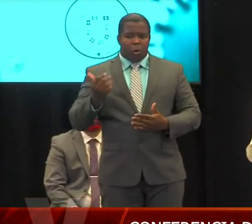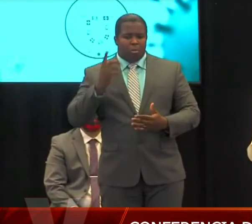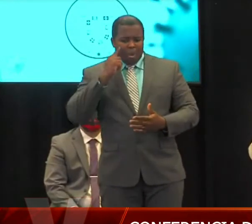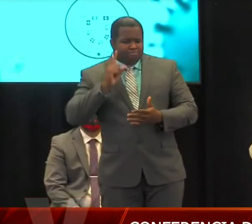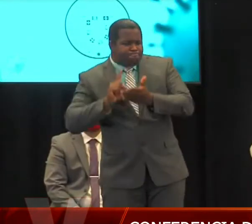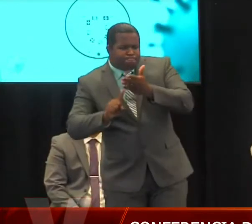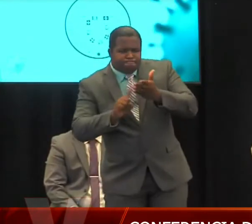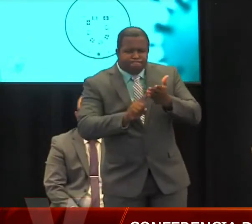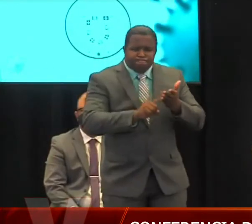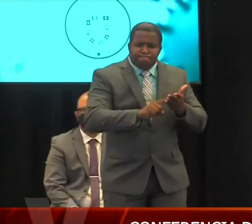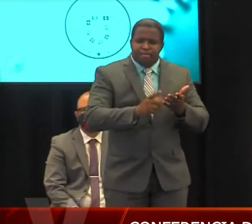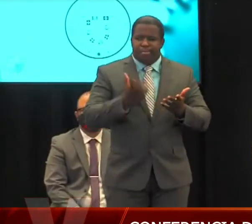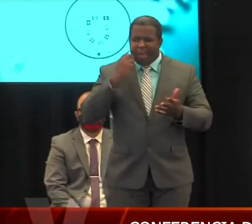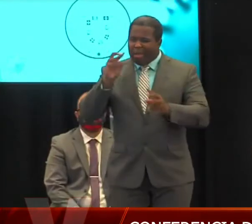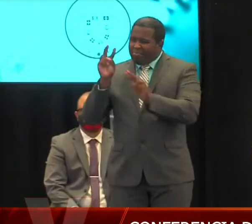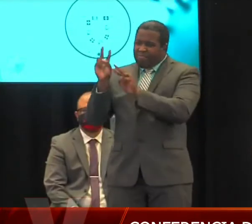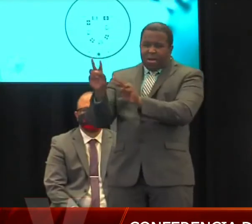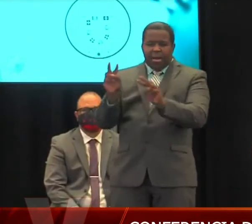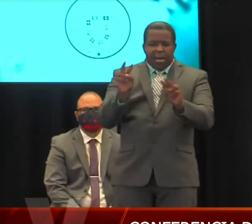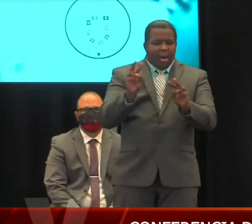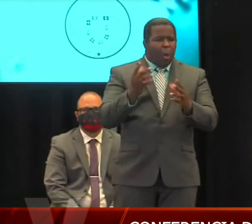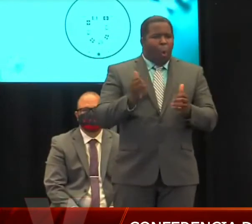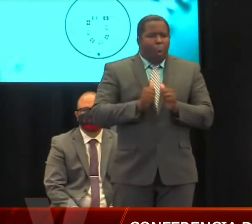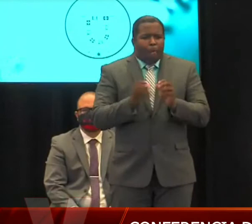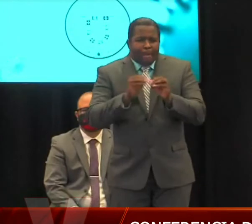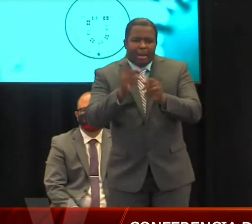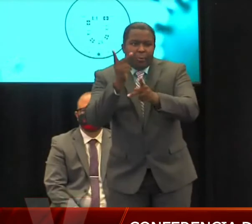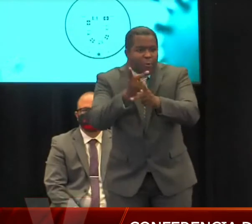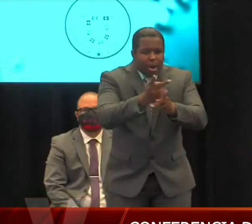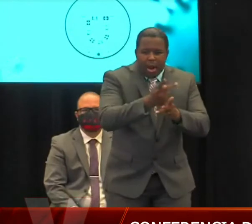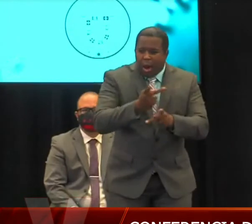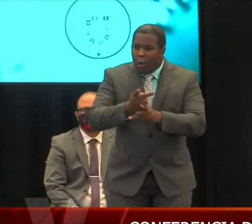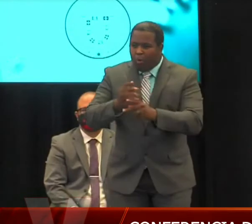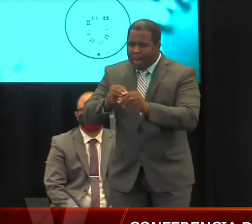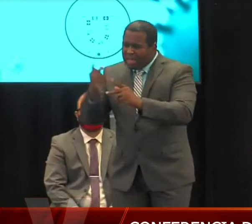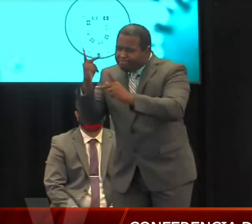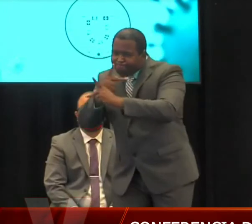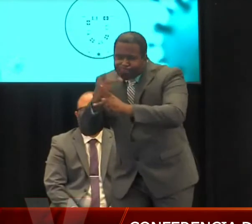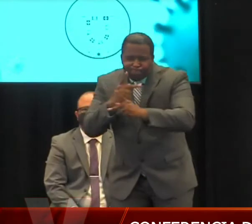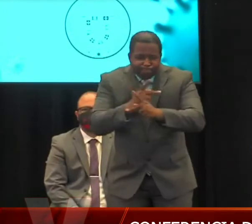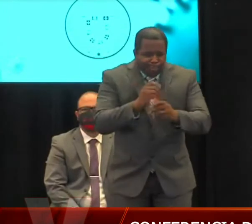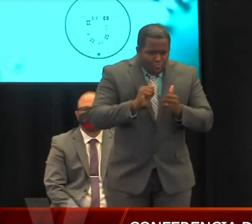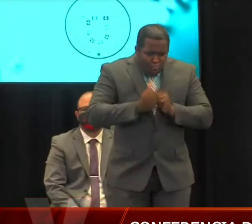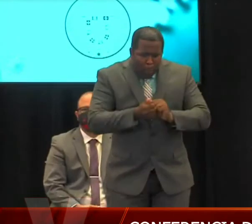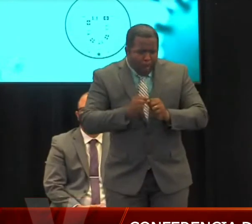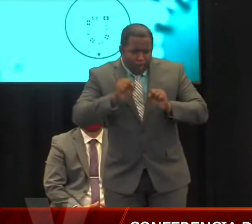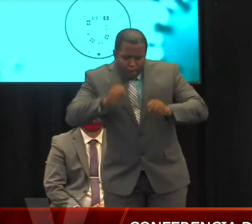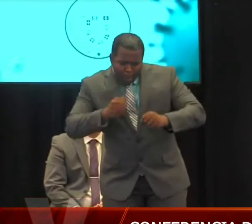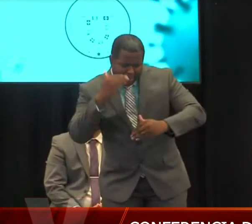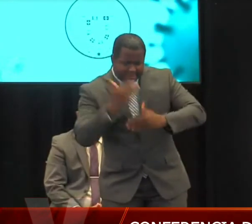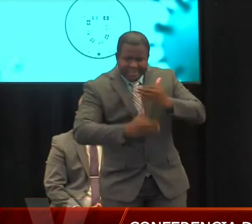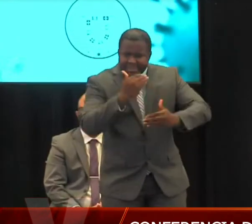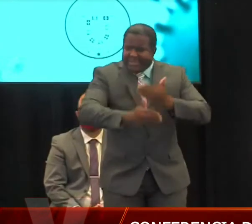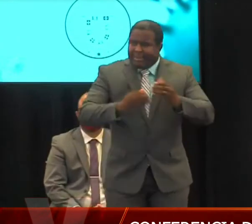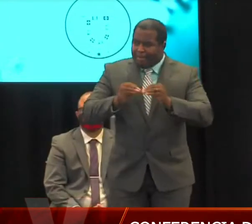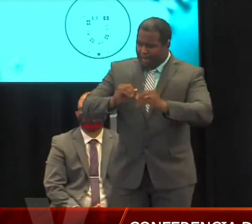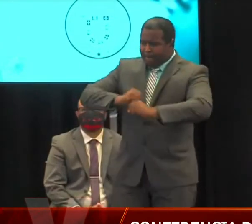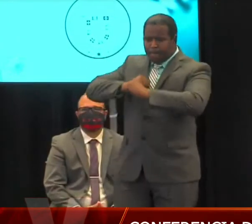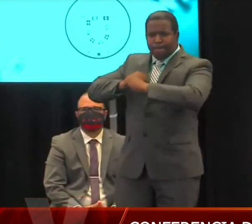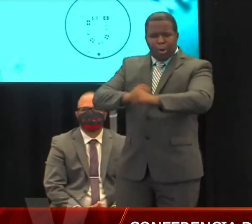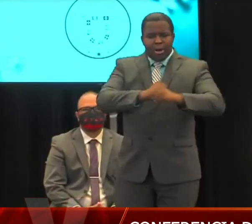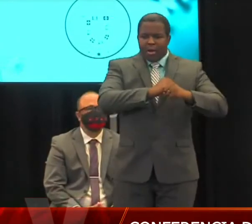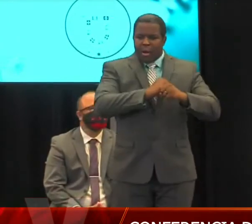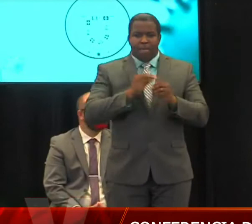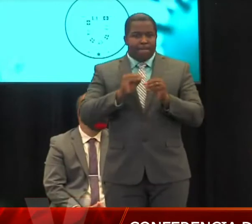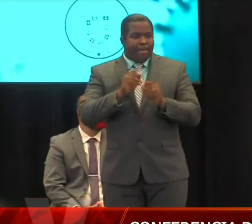para vigilancia, así que se sigue añadiendo elementos a ese proyecto para robustecerlo, ese proyecto debe